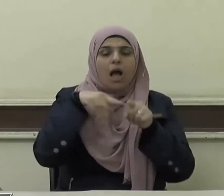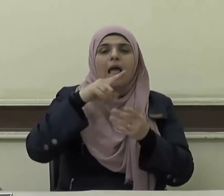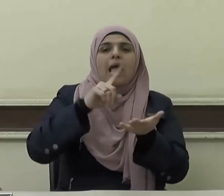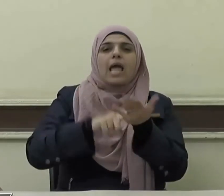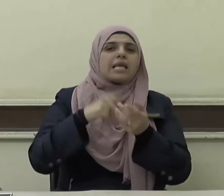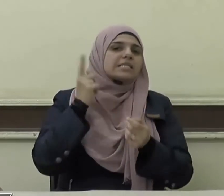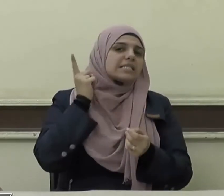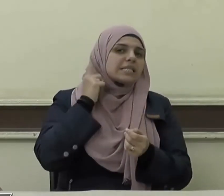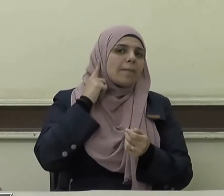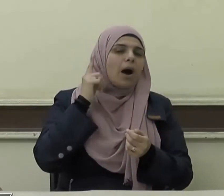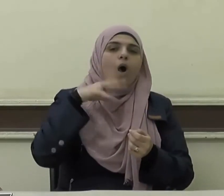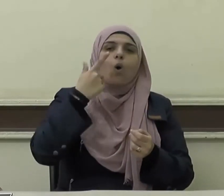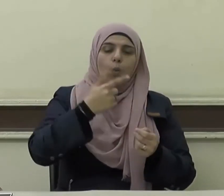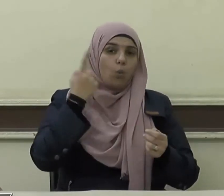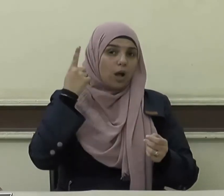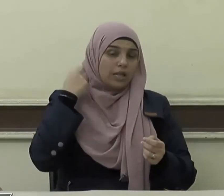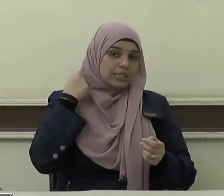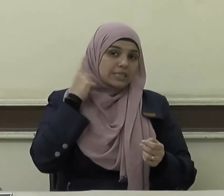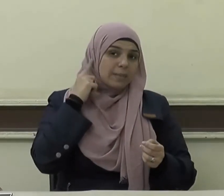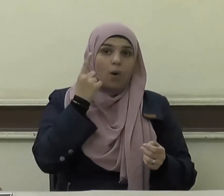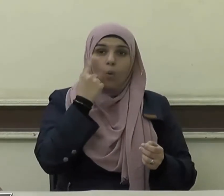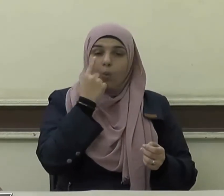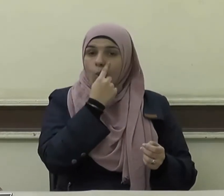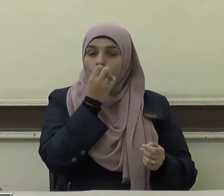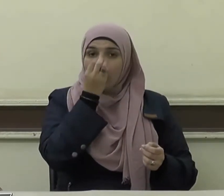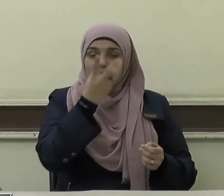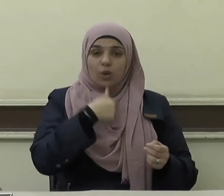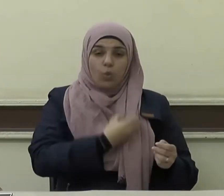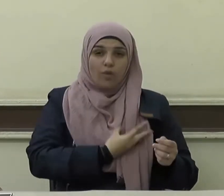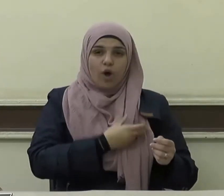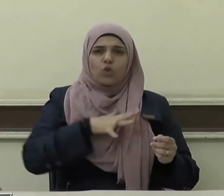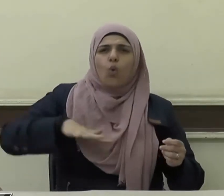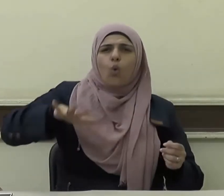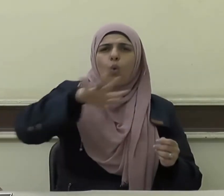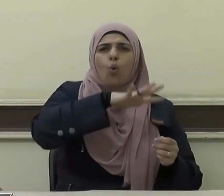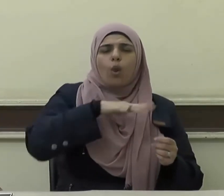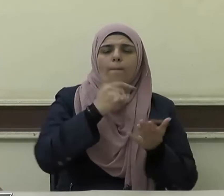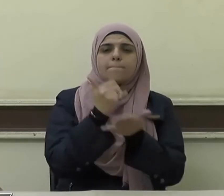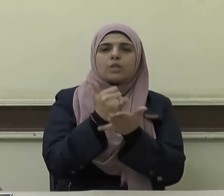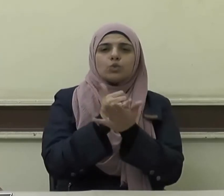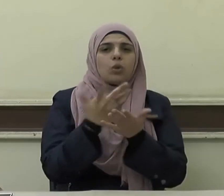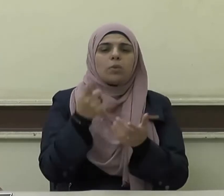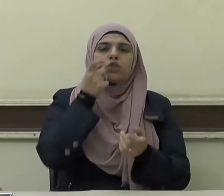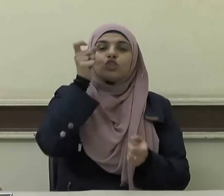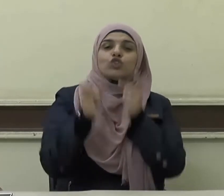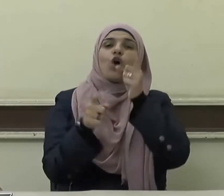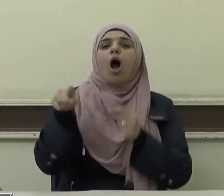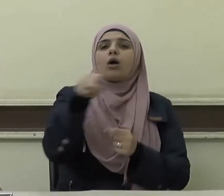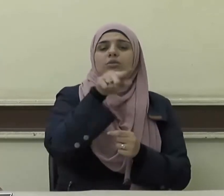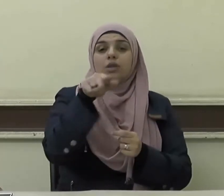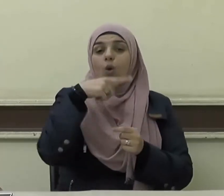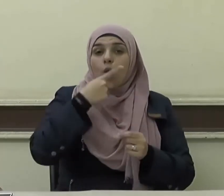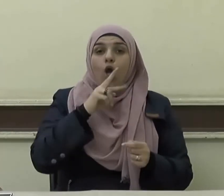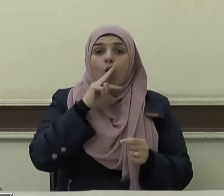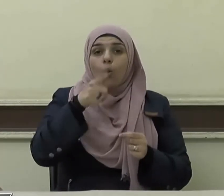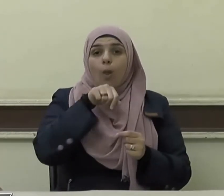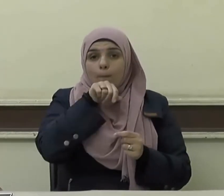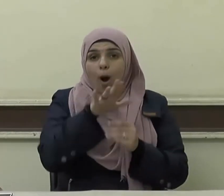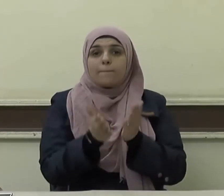السمع والبصر والفؤاد كل أولئك كان عنه مسؤولا ويقول نبينا